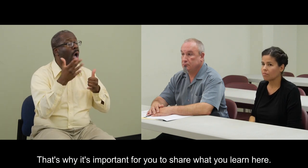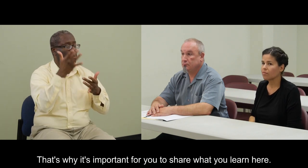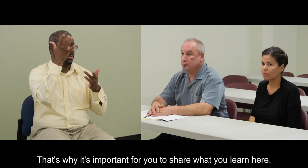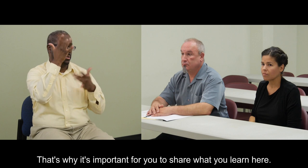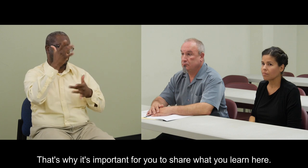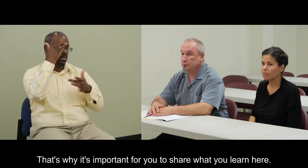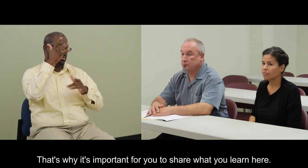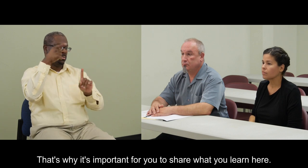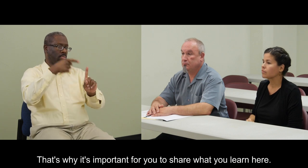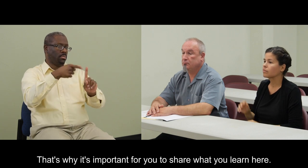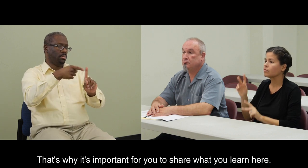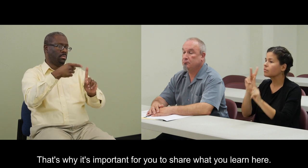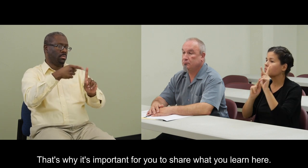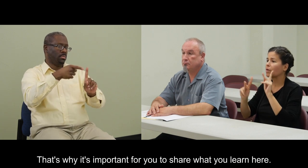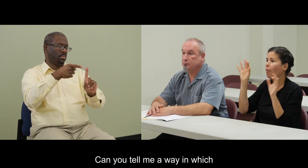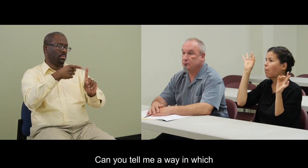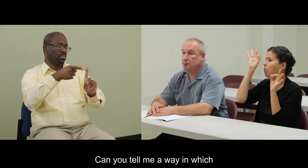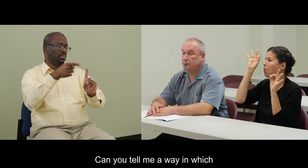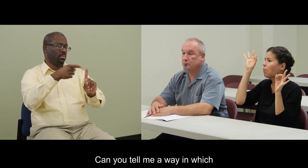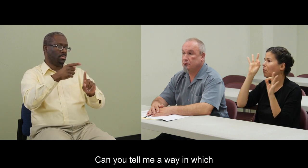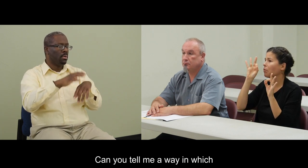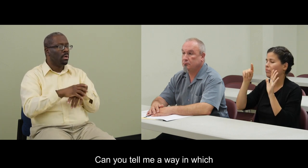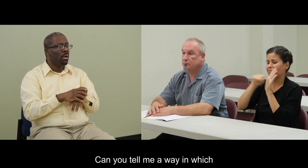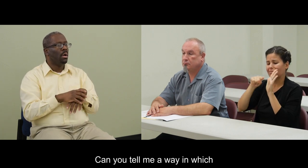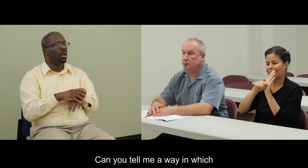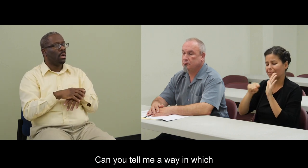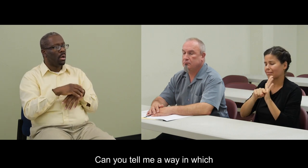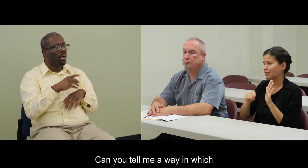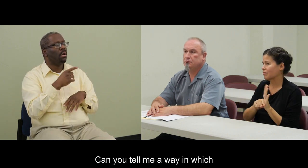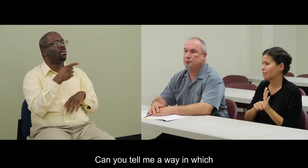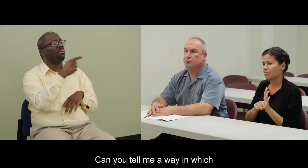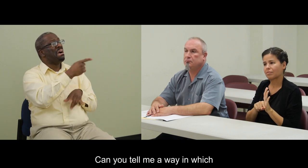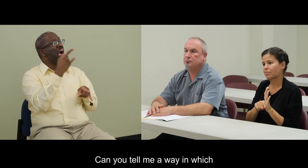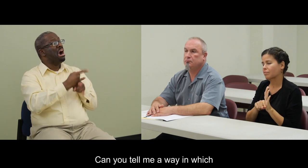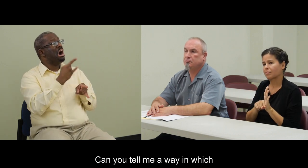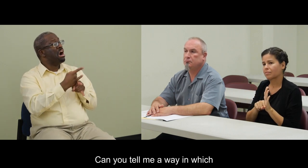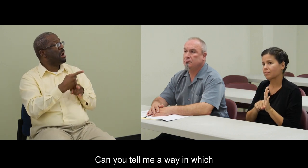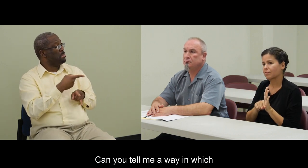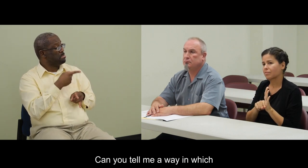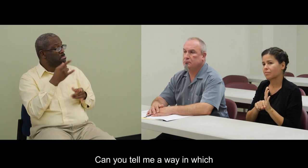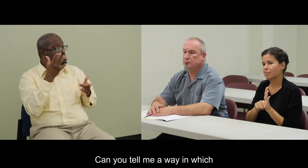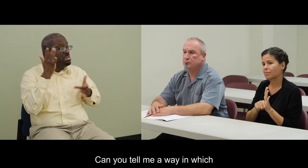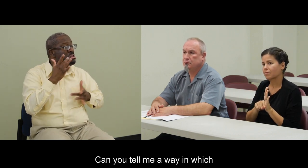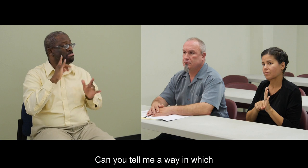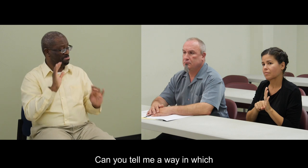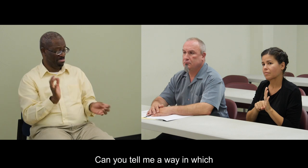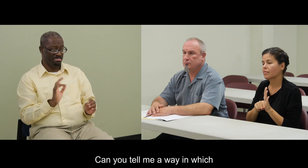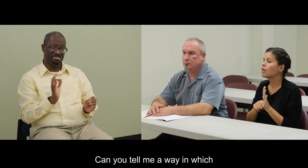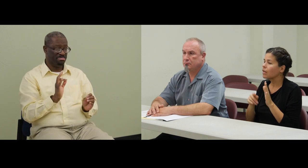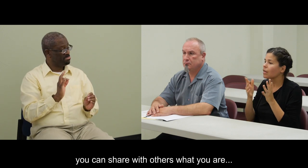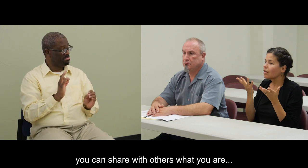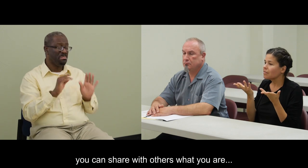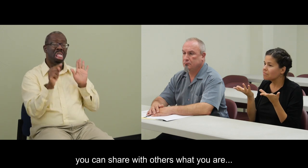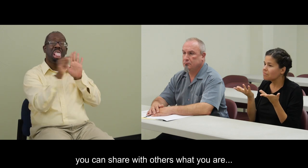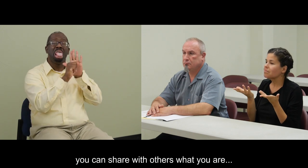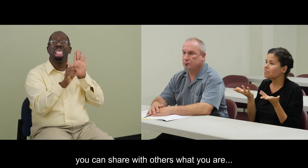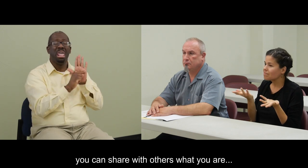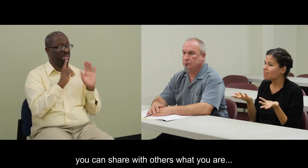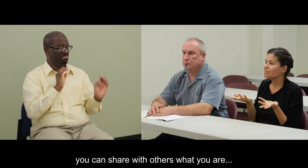compartan lo que aprenden aquí. ¿Podrían decirme cómo pueden ustedes compartir a otros lo que